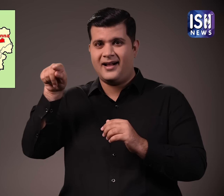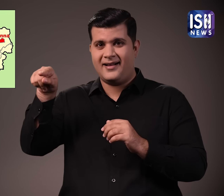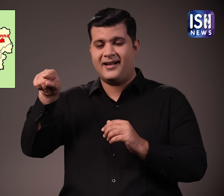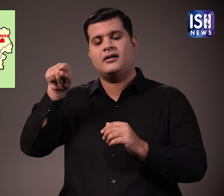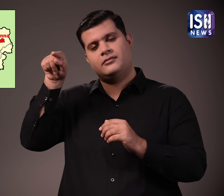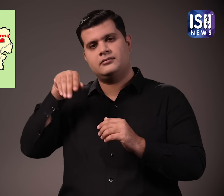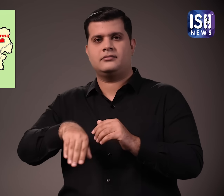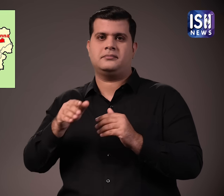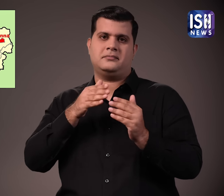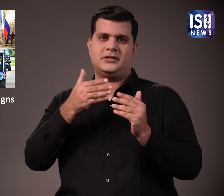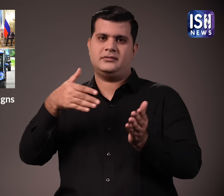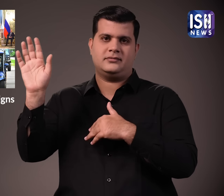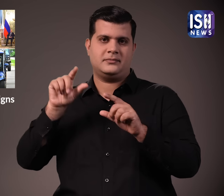वियना के लिए रवाना हो गए